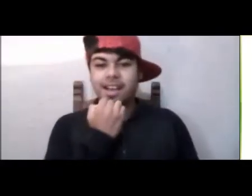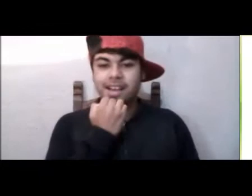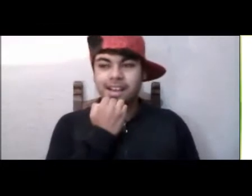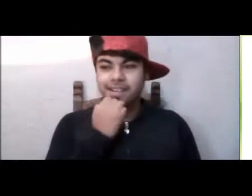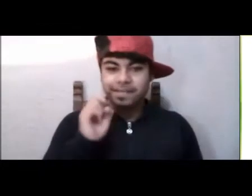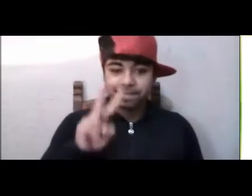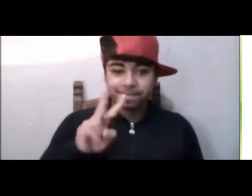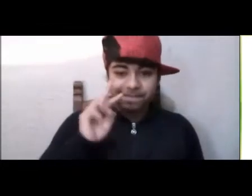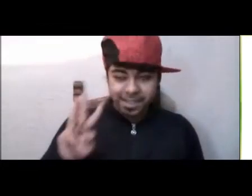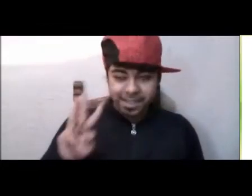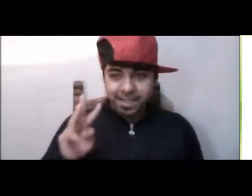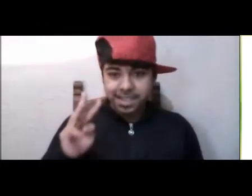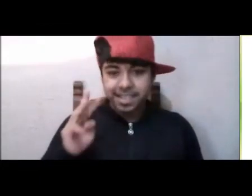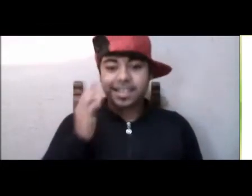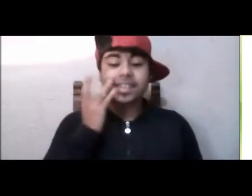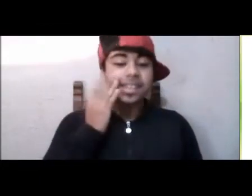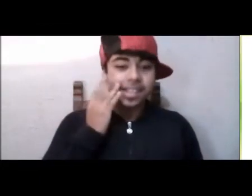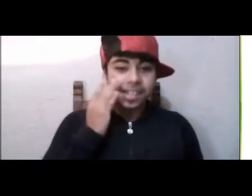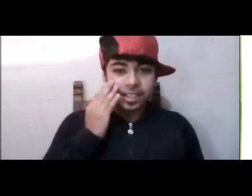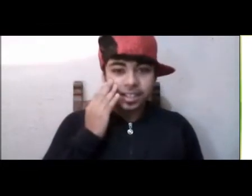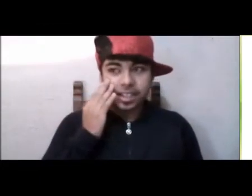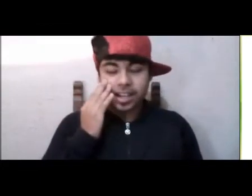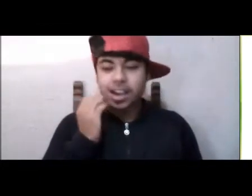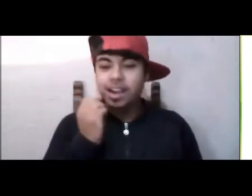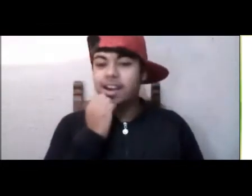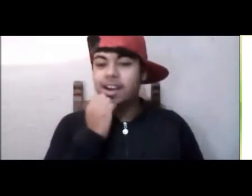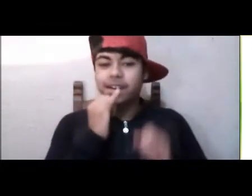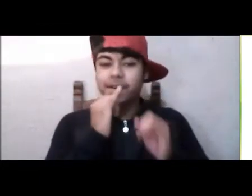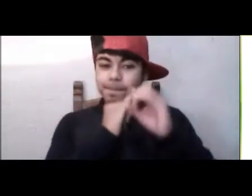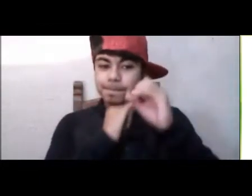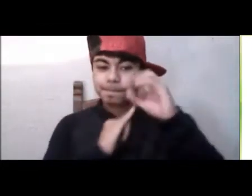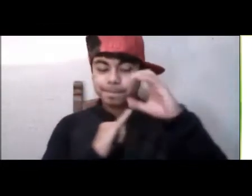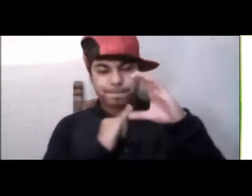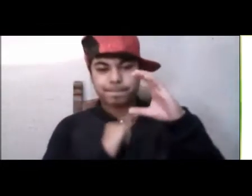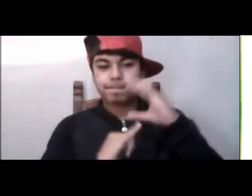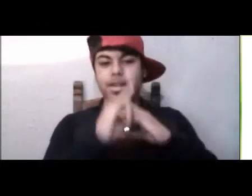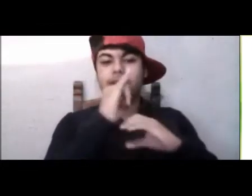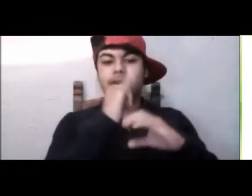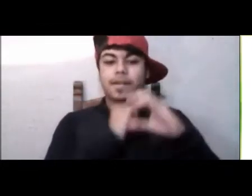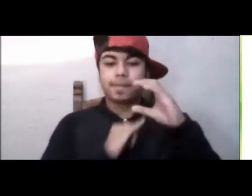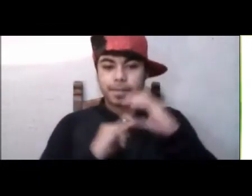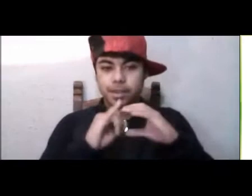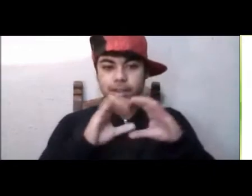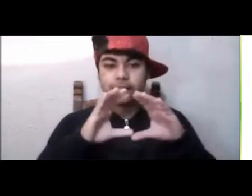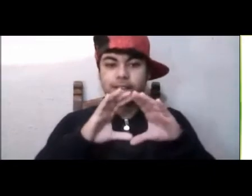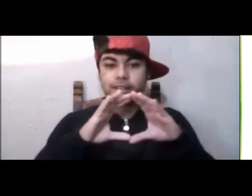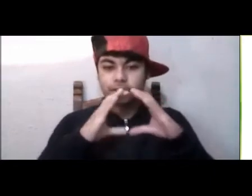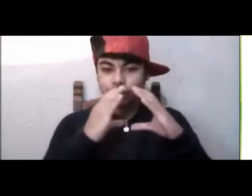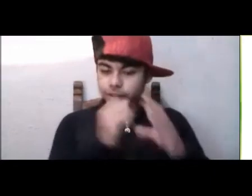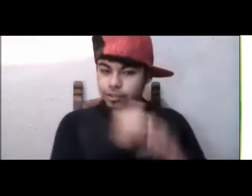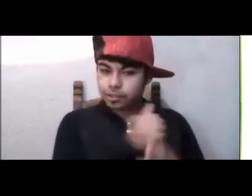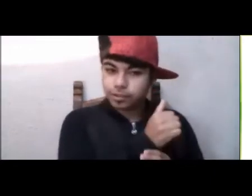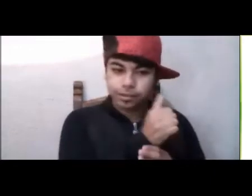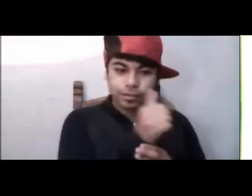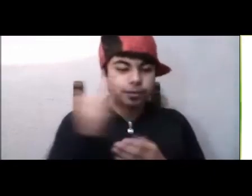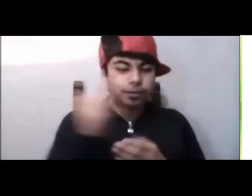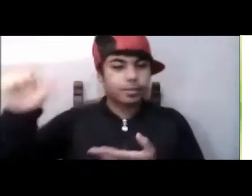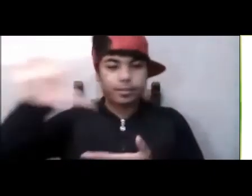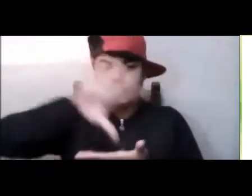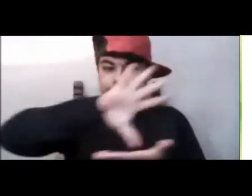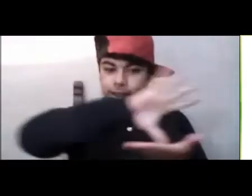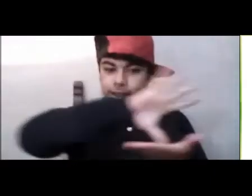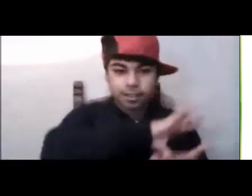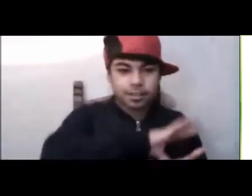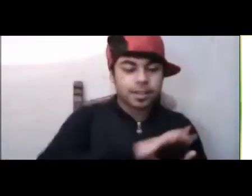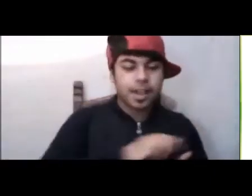¡Ah! El 23 de abril es el Día Internacional del Libro. que a nivel mundial